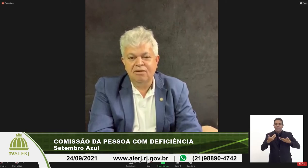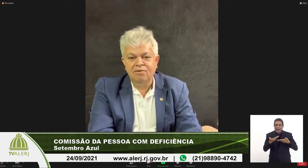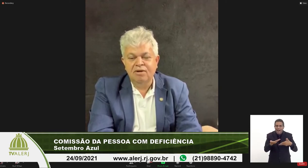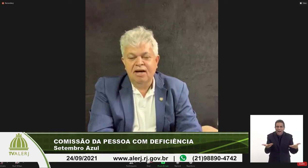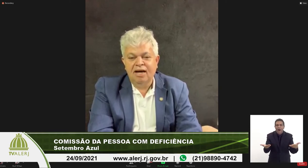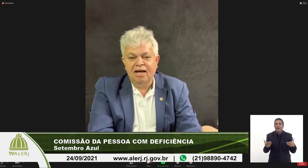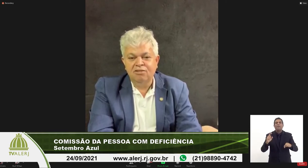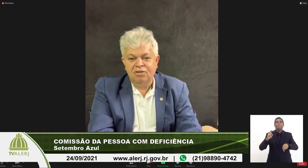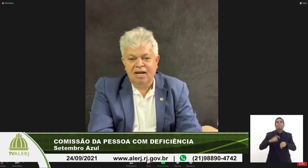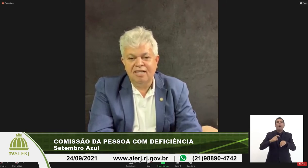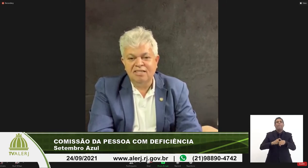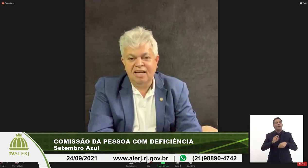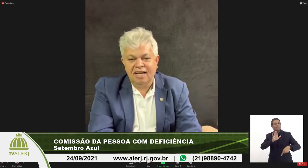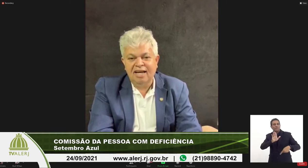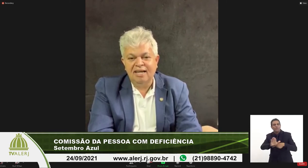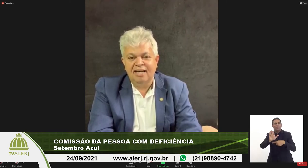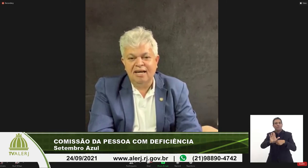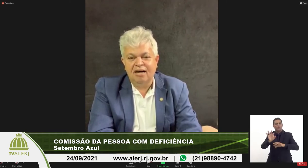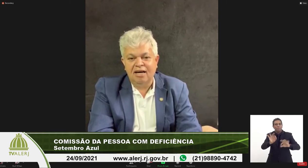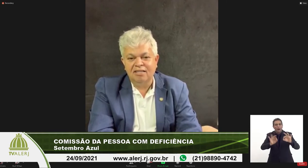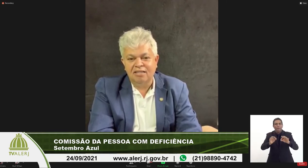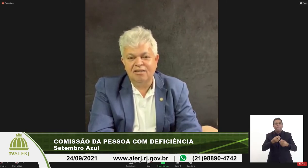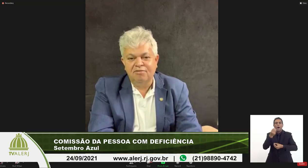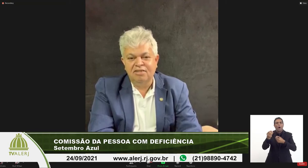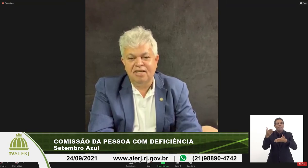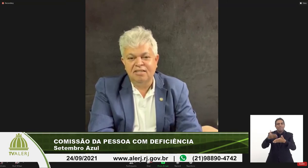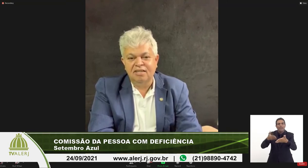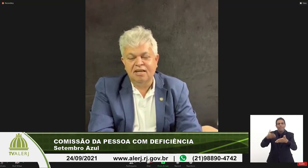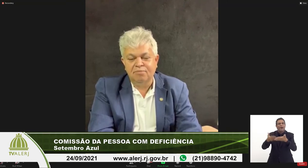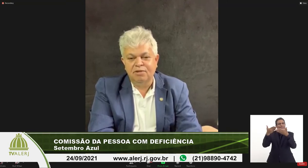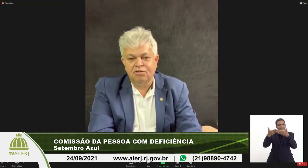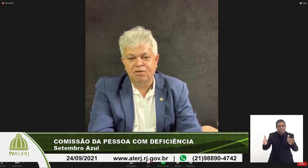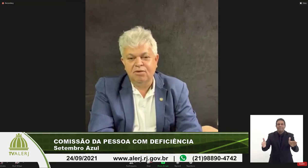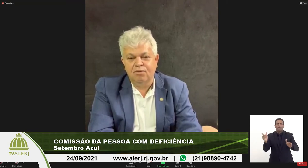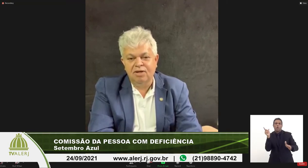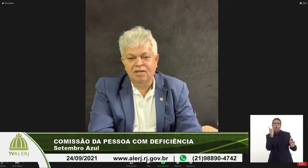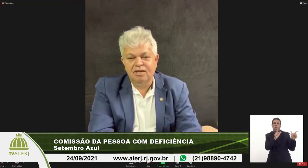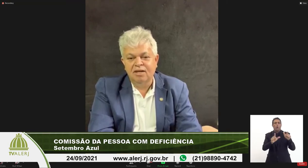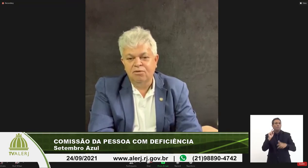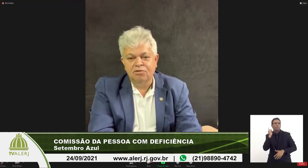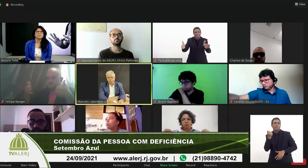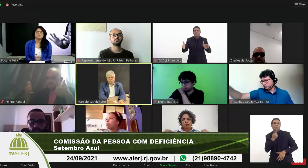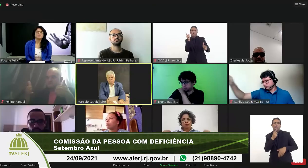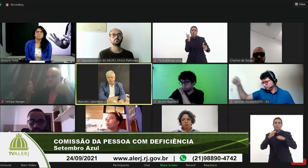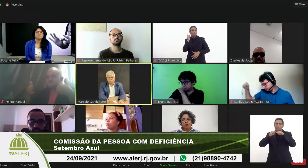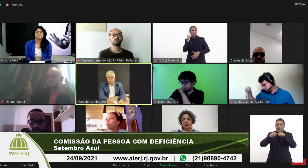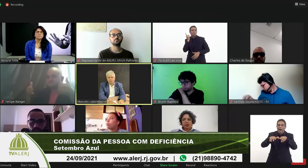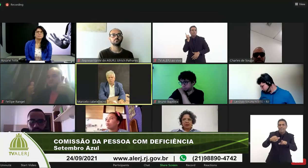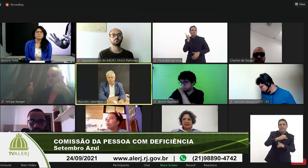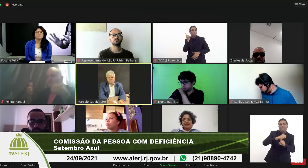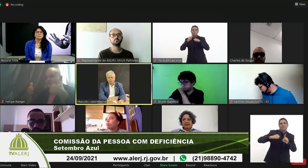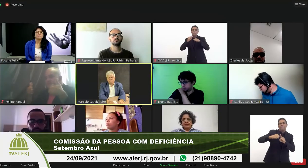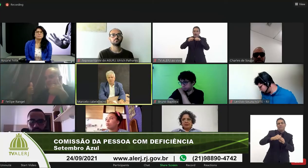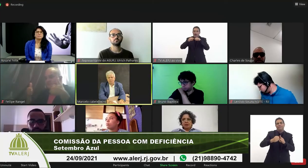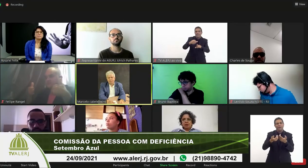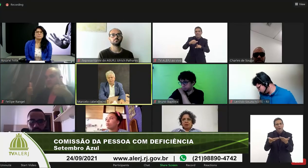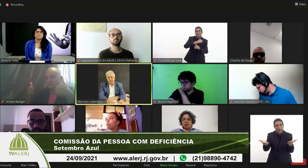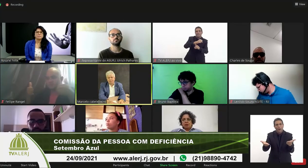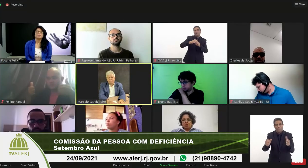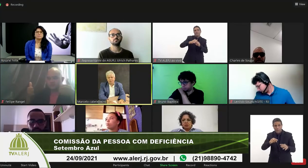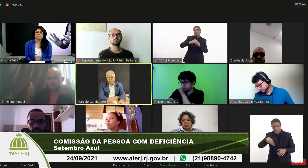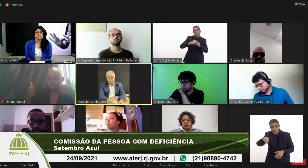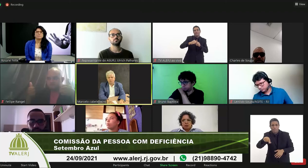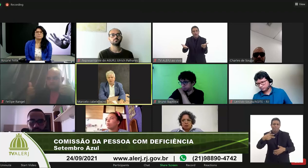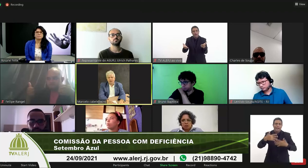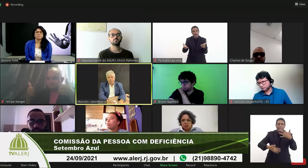podendo ajudar e sanar essas deficiências que a pessoa encontra o surdo encontra no dia a dia que